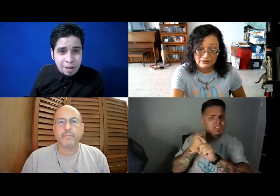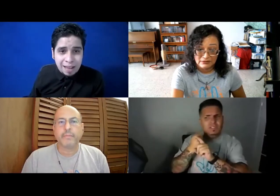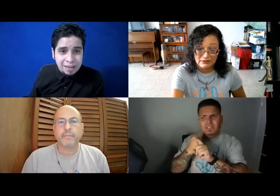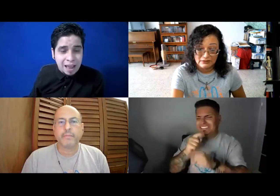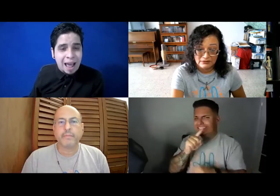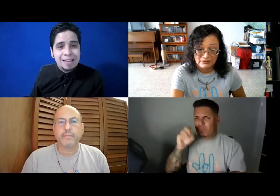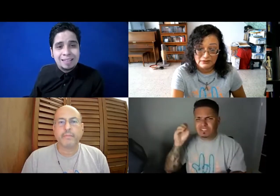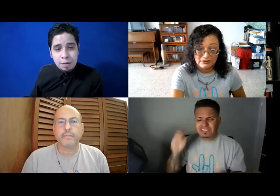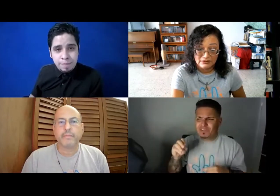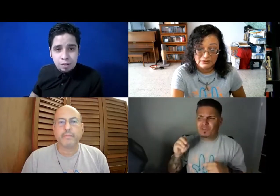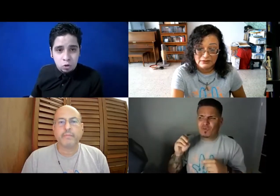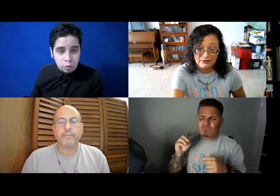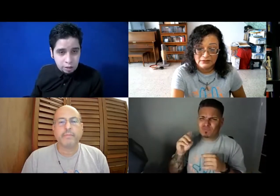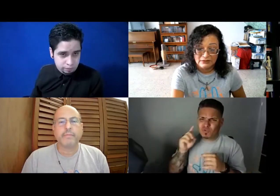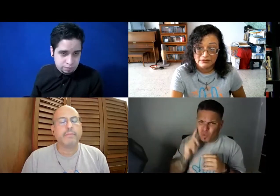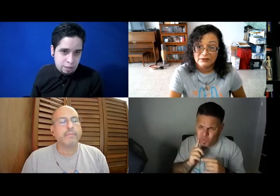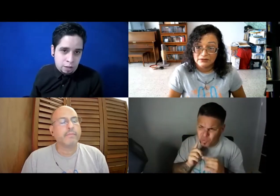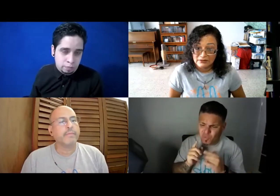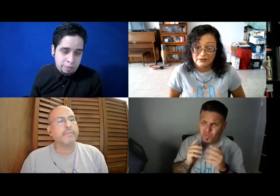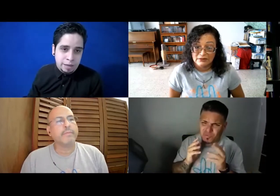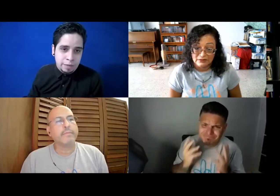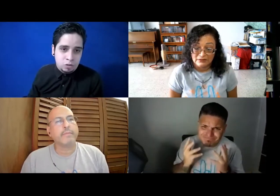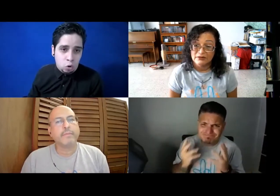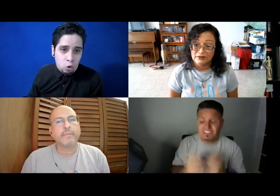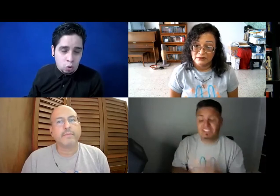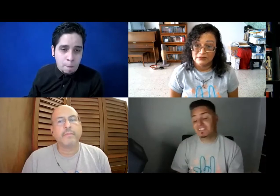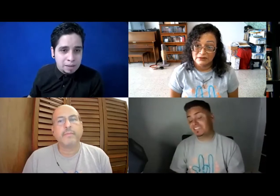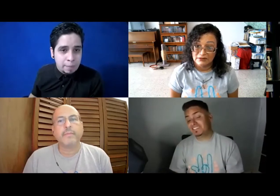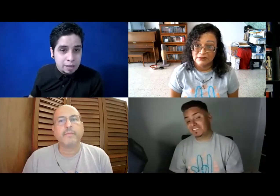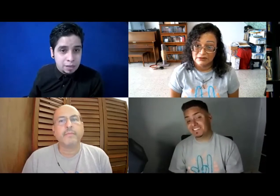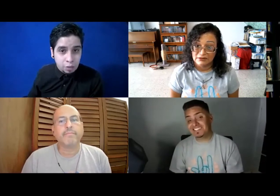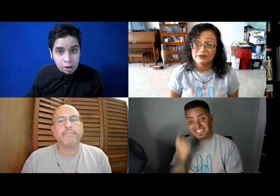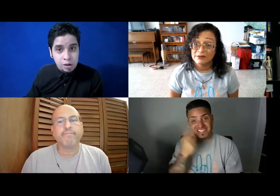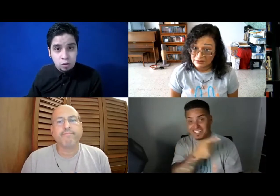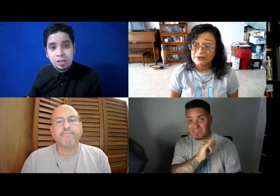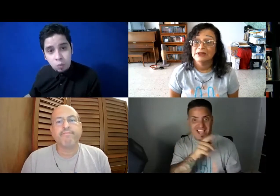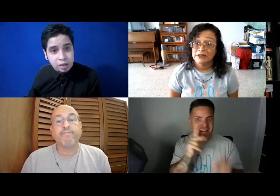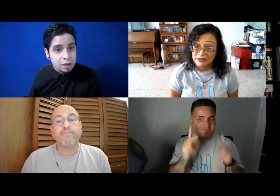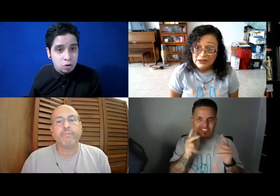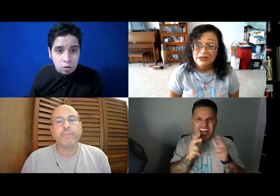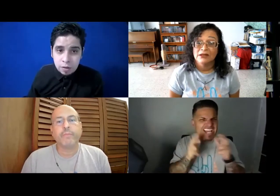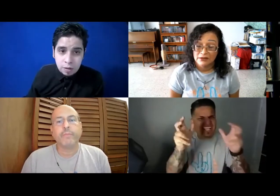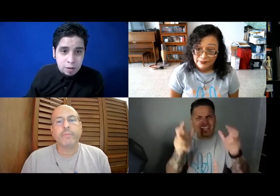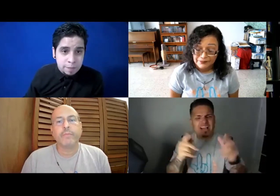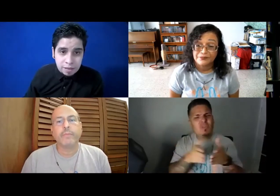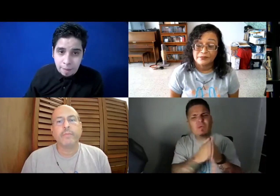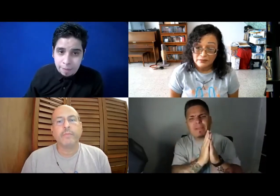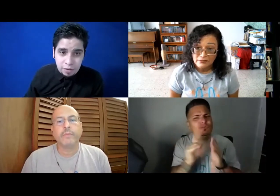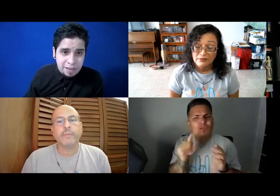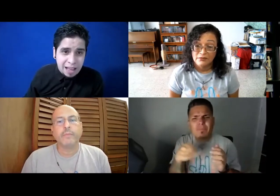mascarilla, ahí sí me impactó porque me chocó completamente y entiendo que la comida suerte igual que yo, las personas empiezan a